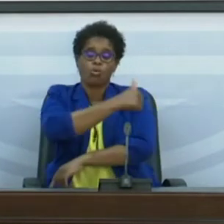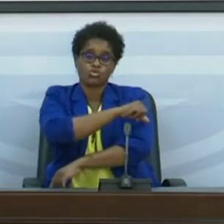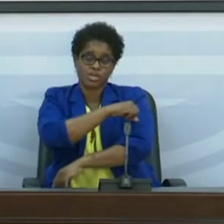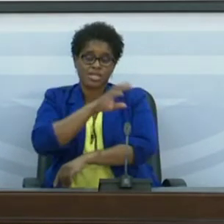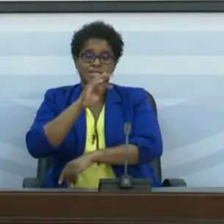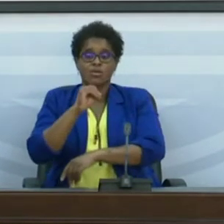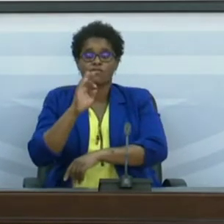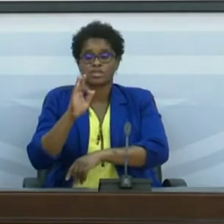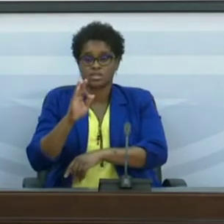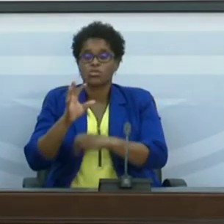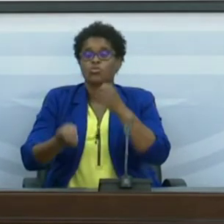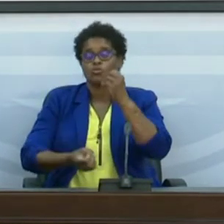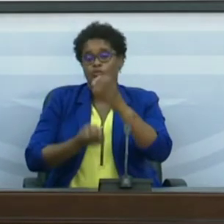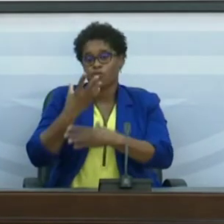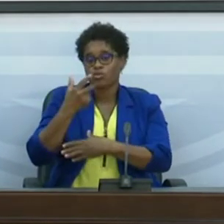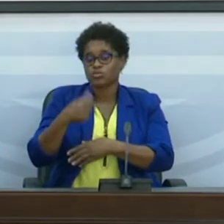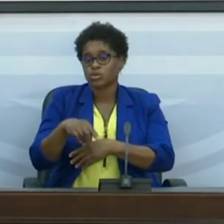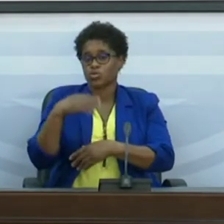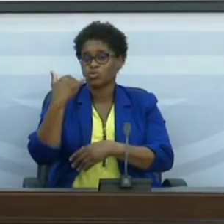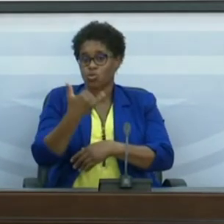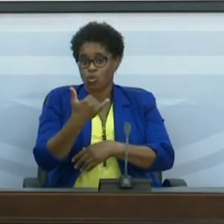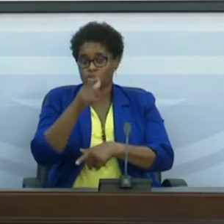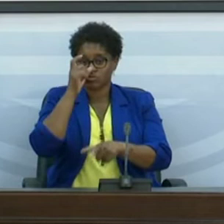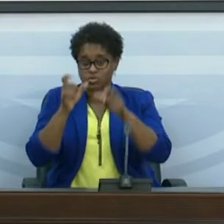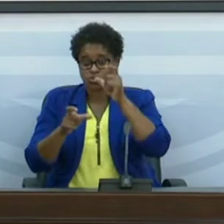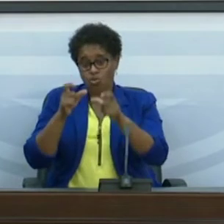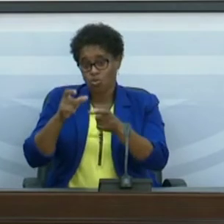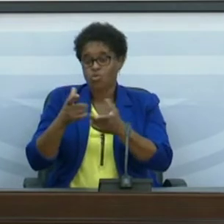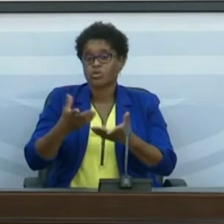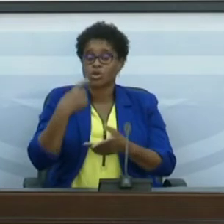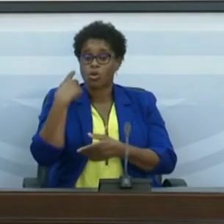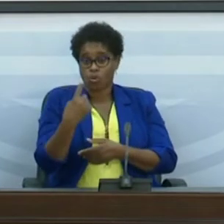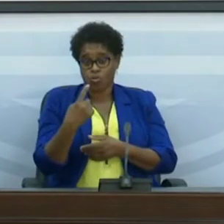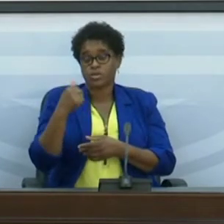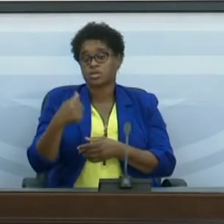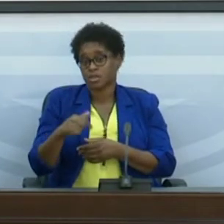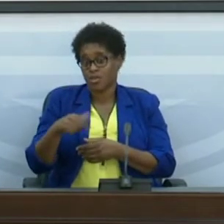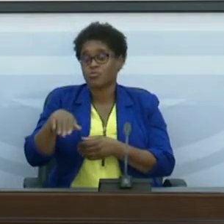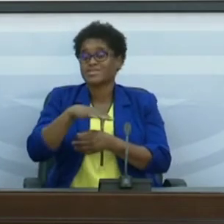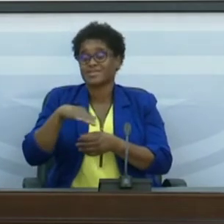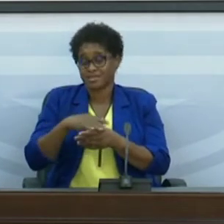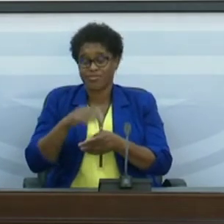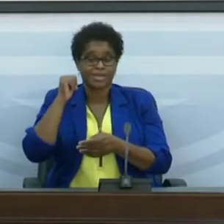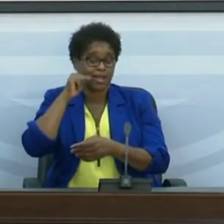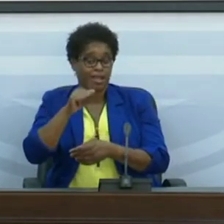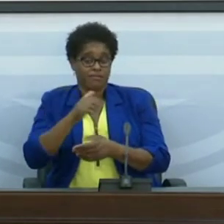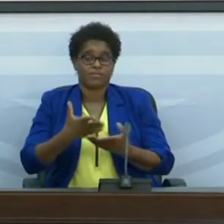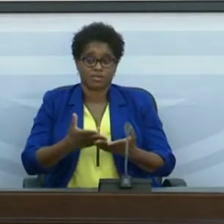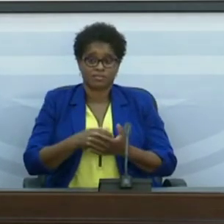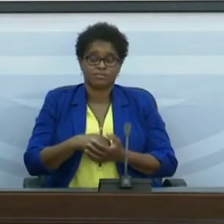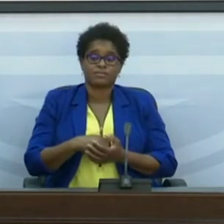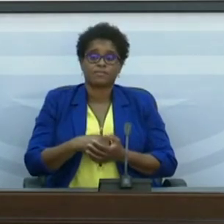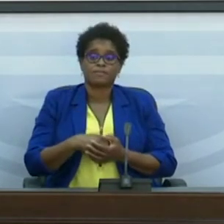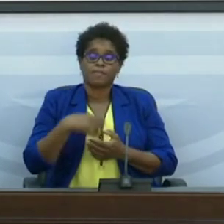de São Francisco de Assis, no Fogo, estão 2 pessoas internadas, uma delas está numa situação mais grave. e